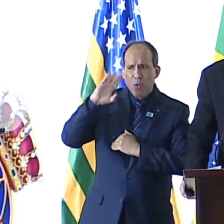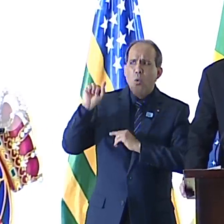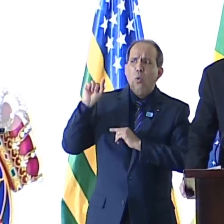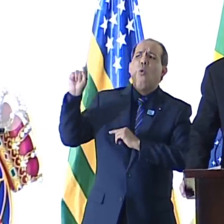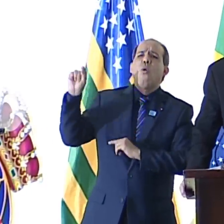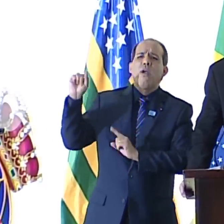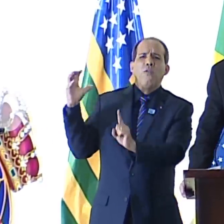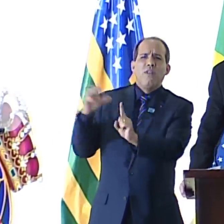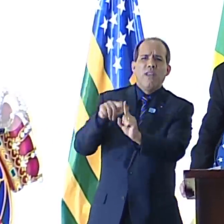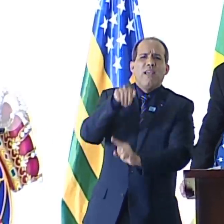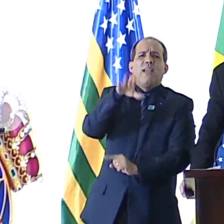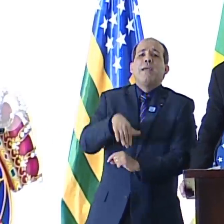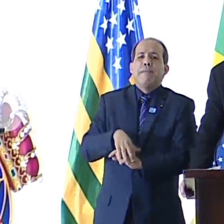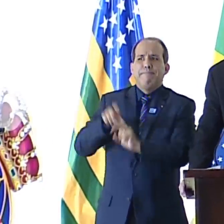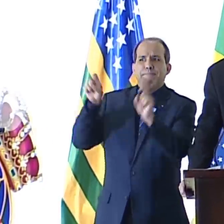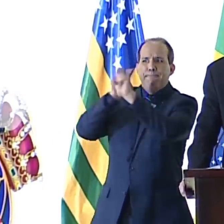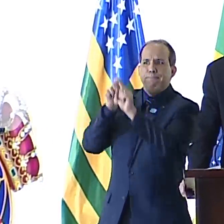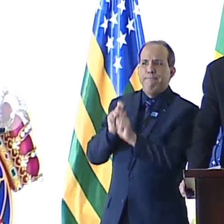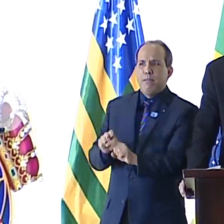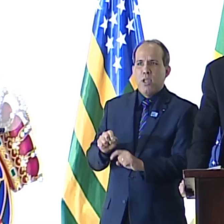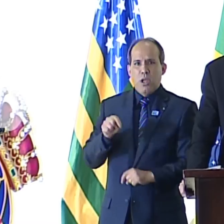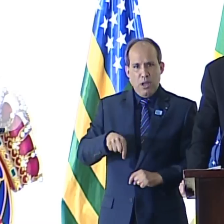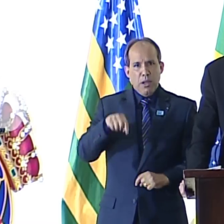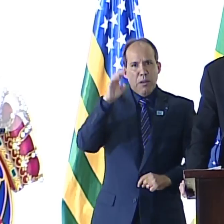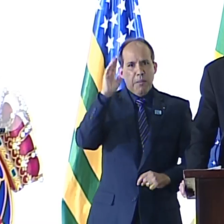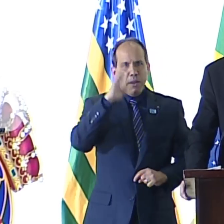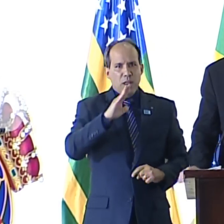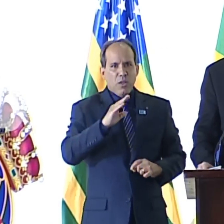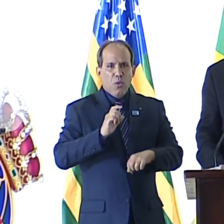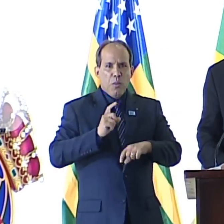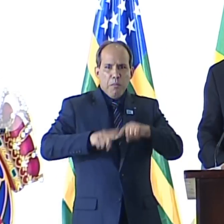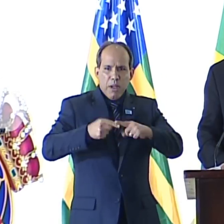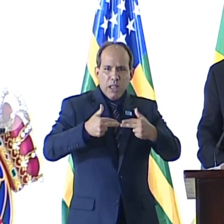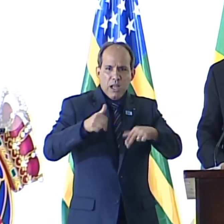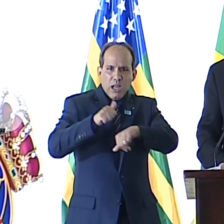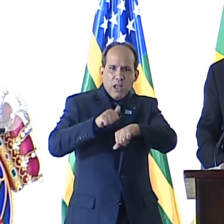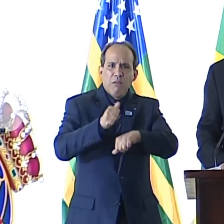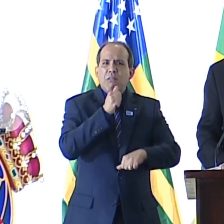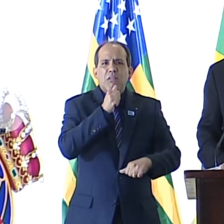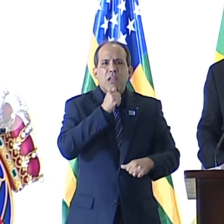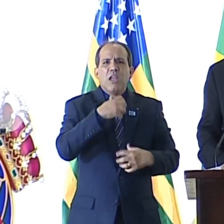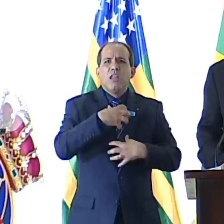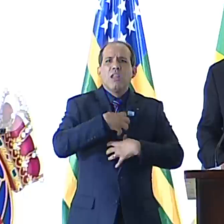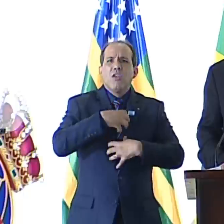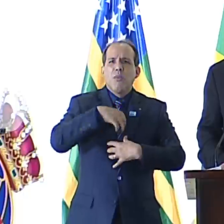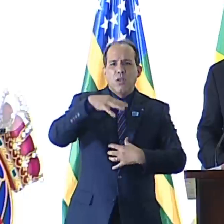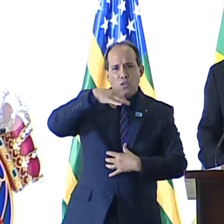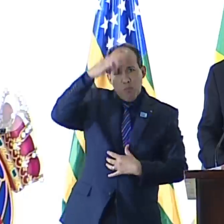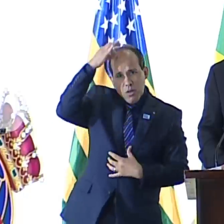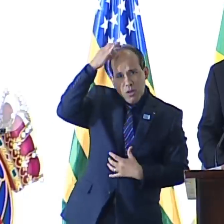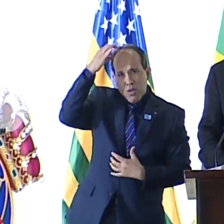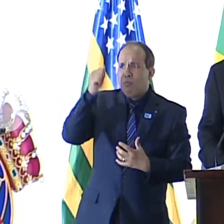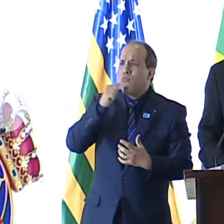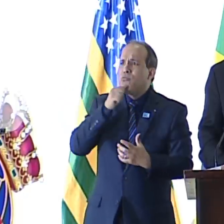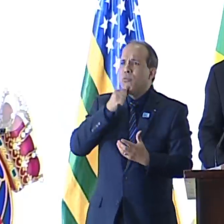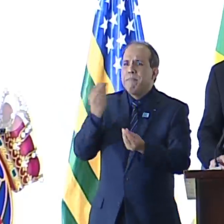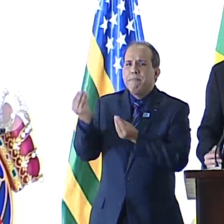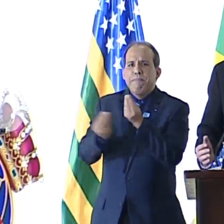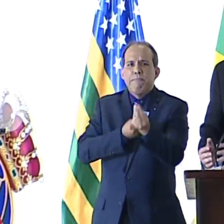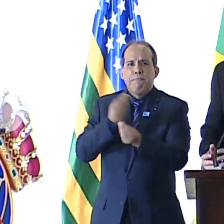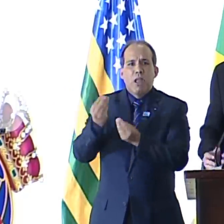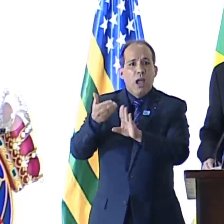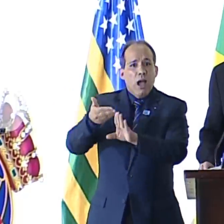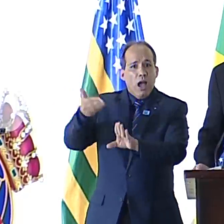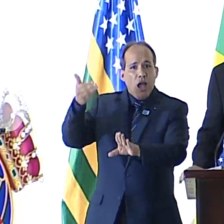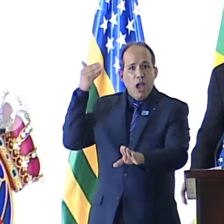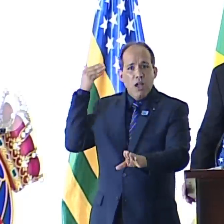de quem. Um Brasil materialista, do ser humano sem sua dimensão espiritual, esse grande roubo do espírito, que na época se realizava